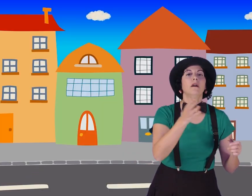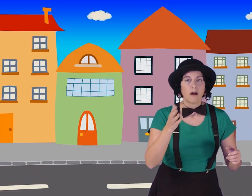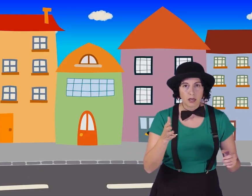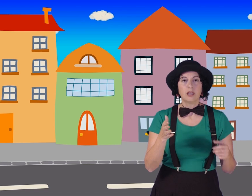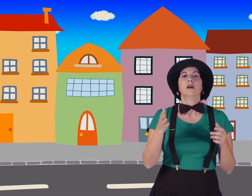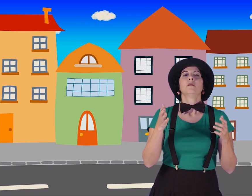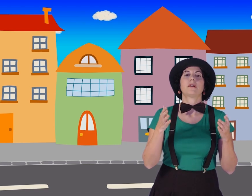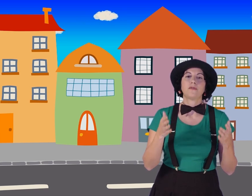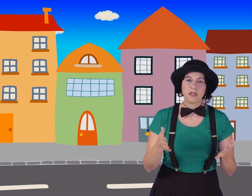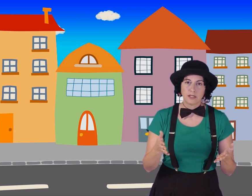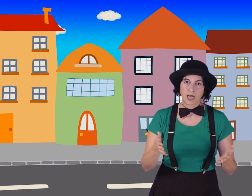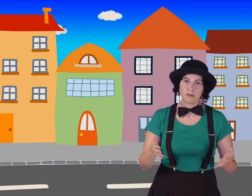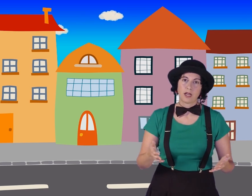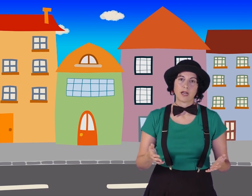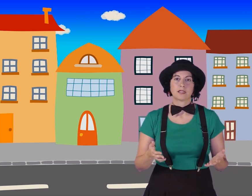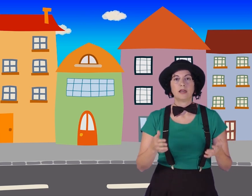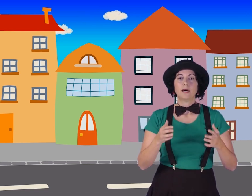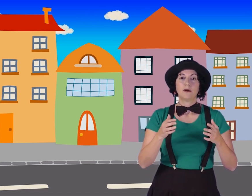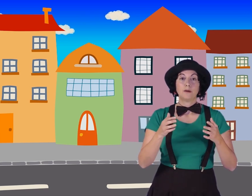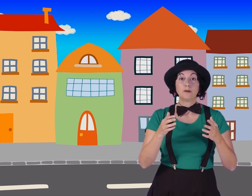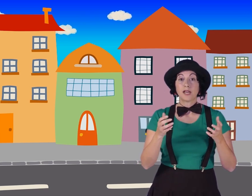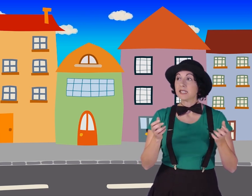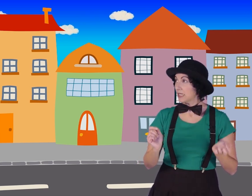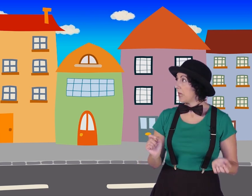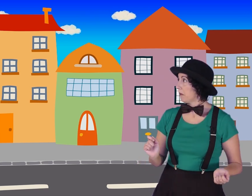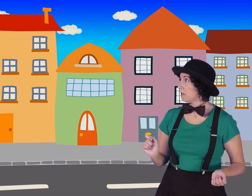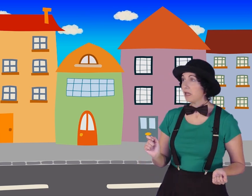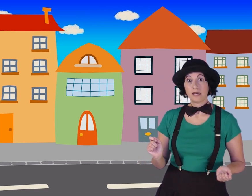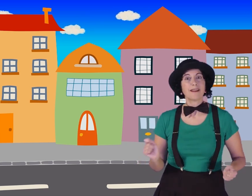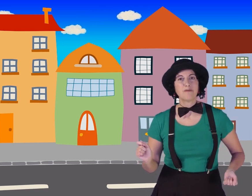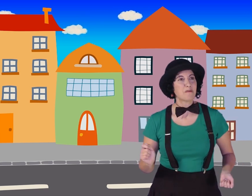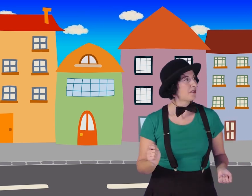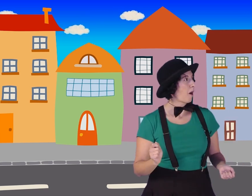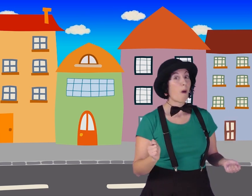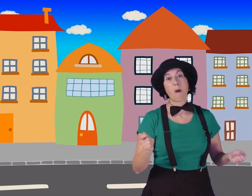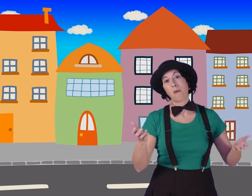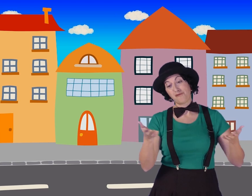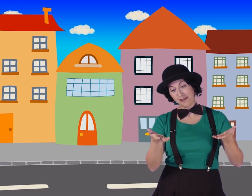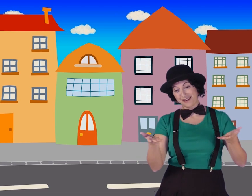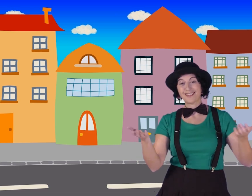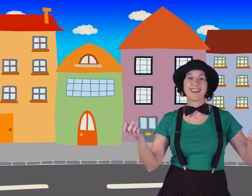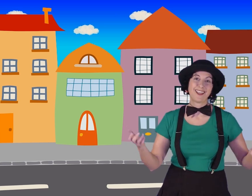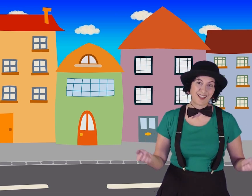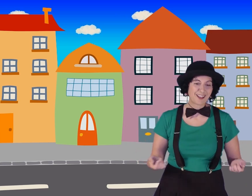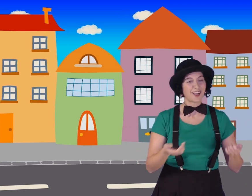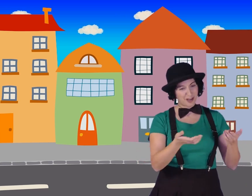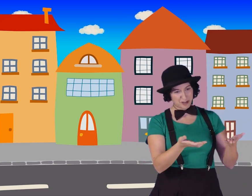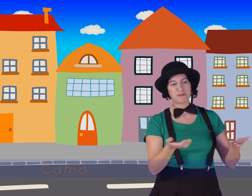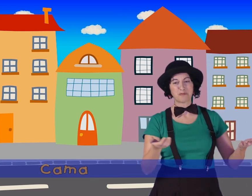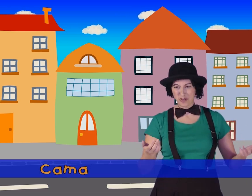¡Ay! Por fin llegaron a la casa. Una casa que estaba muy bien. Era muy mona. ¡Oh, fíjate! ¡Qué camas más muy